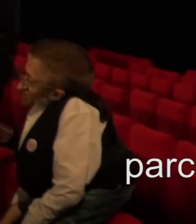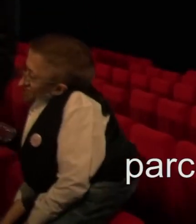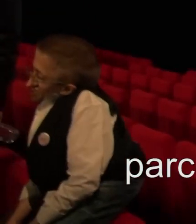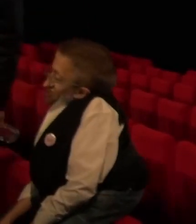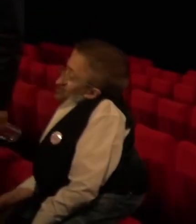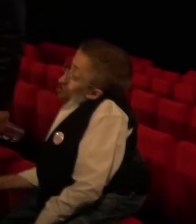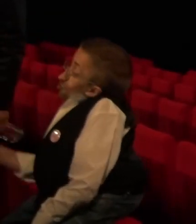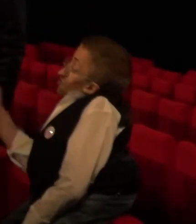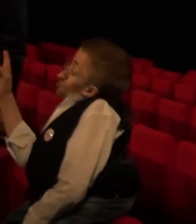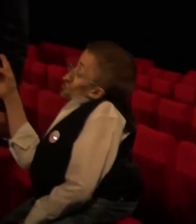Donc vive l'humour.